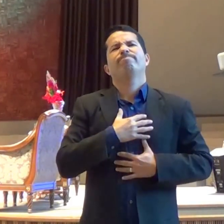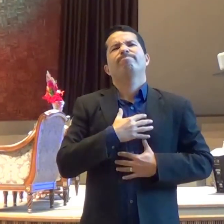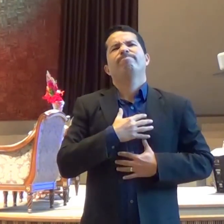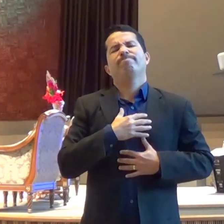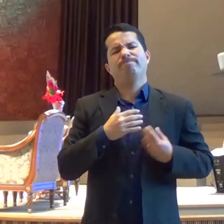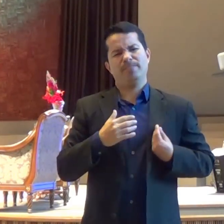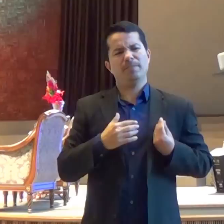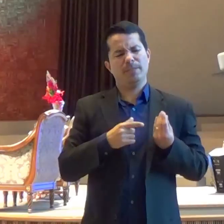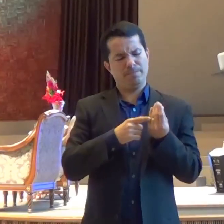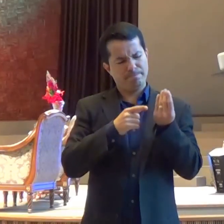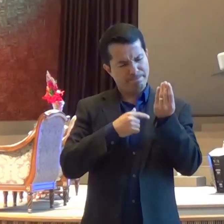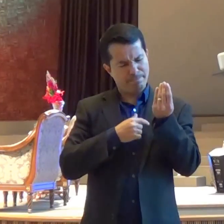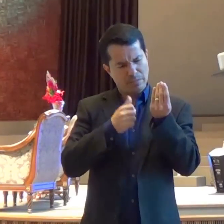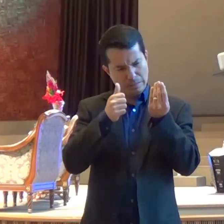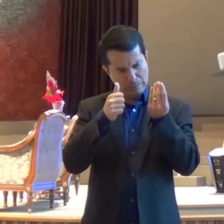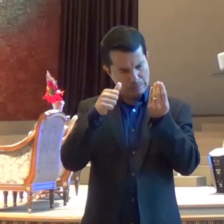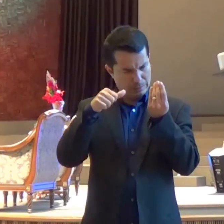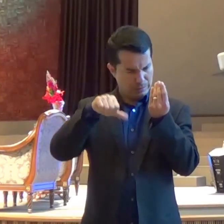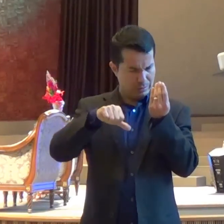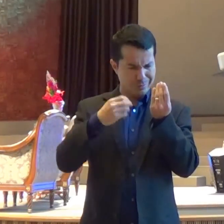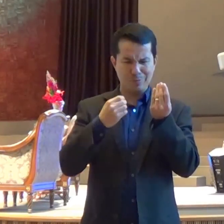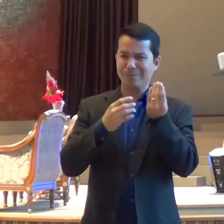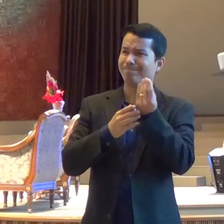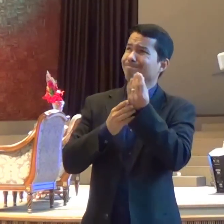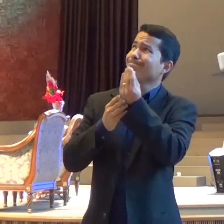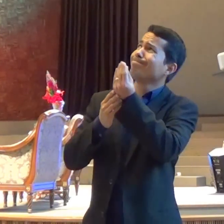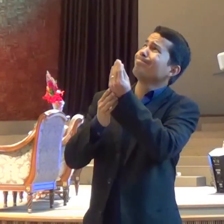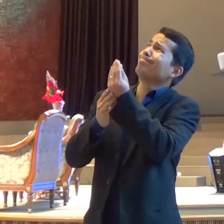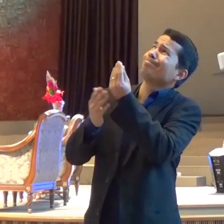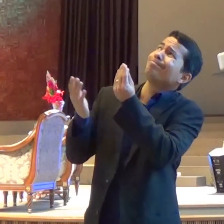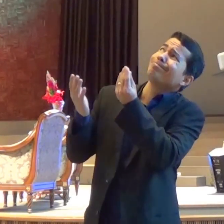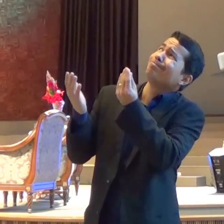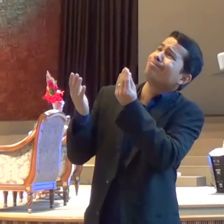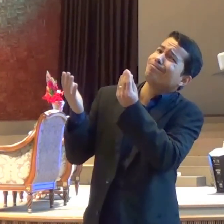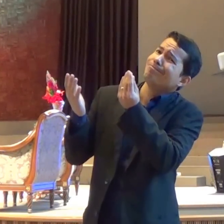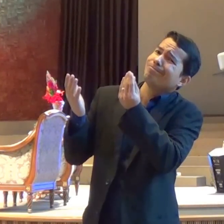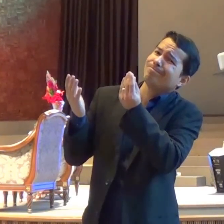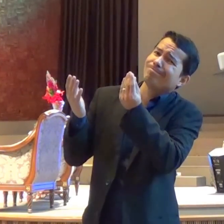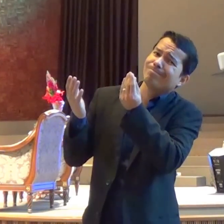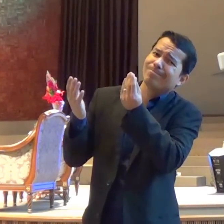Deixa o Espírito Santo Falar com você Celebremos juntos Na presença do Senhor